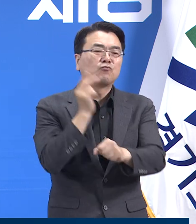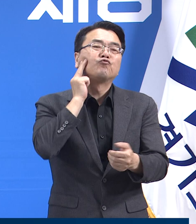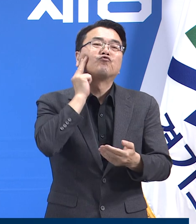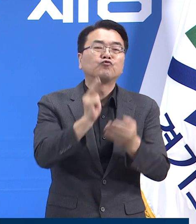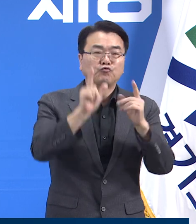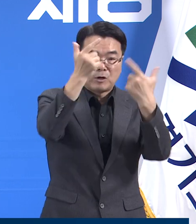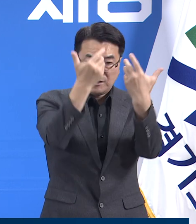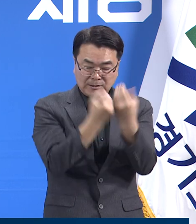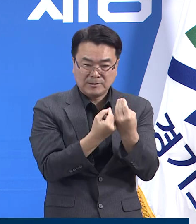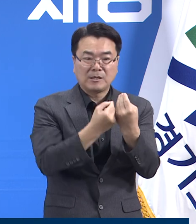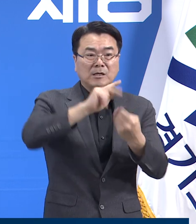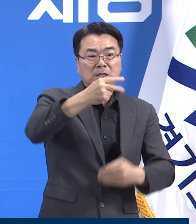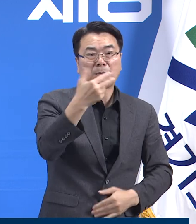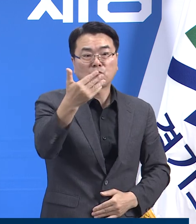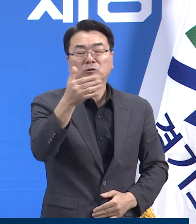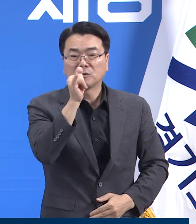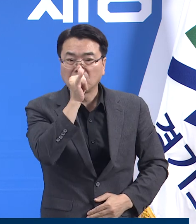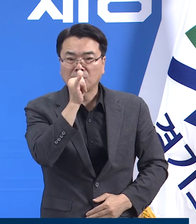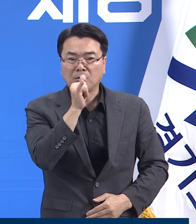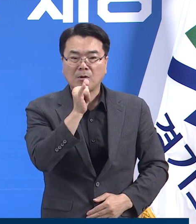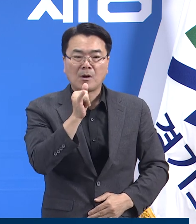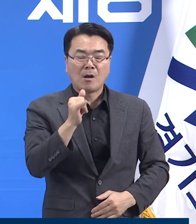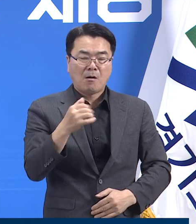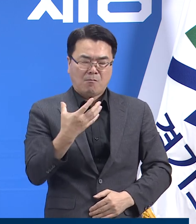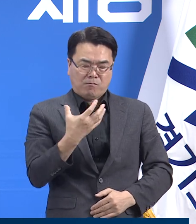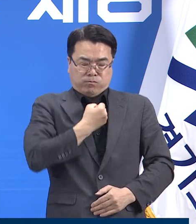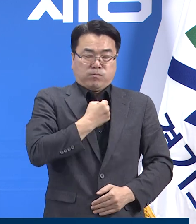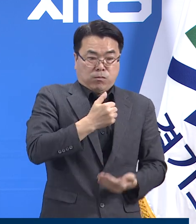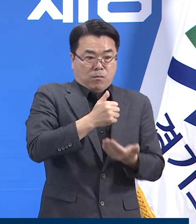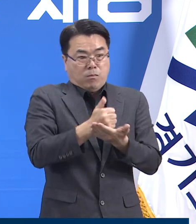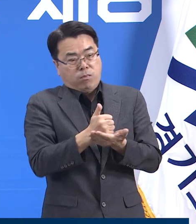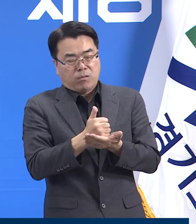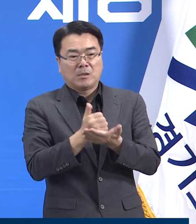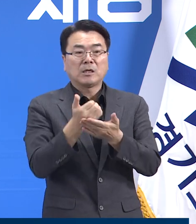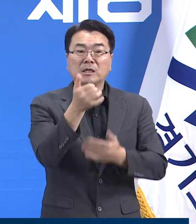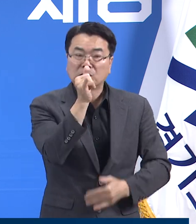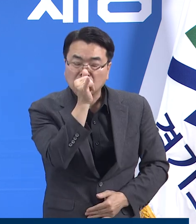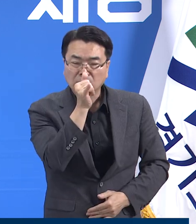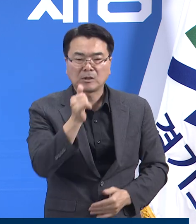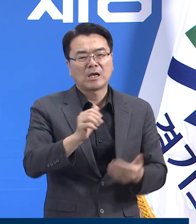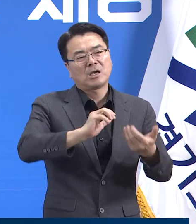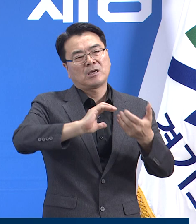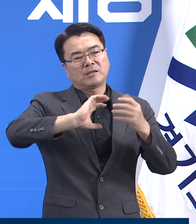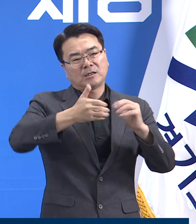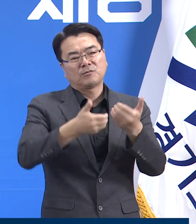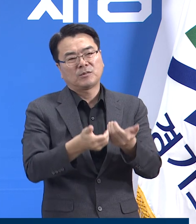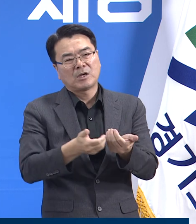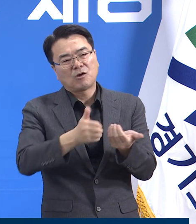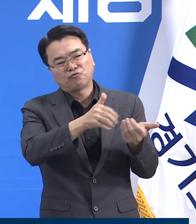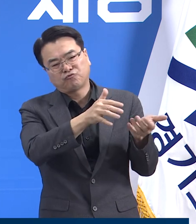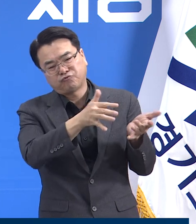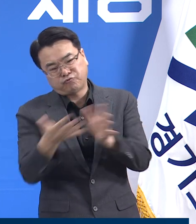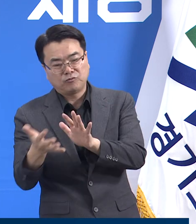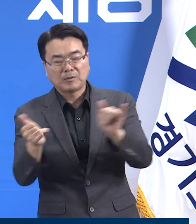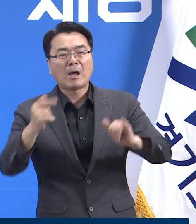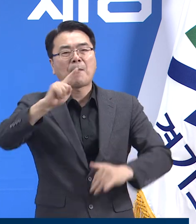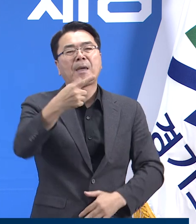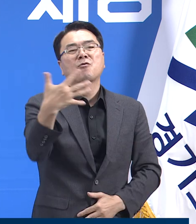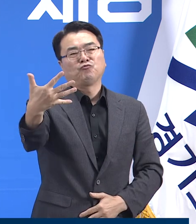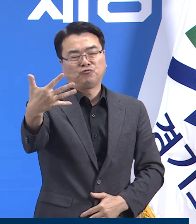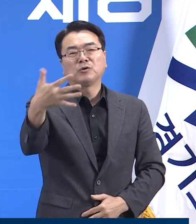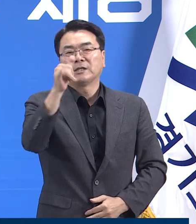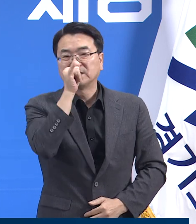207건, 아나피락시스 의심 사례 137건, 그리고 사망 사례가 109건